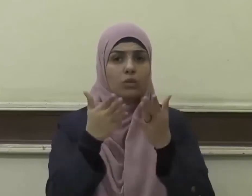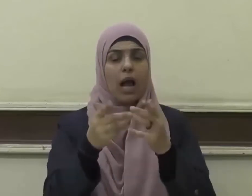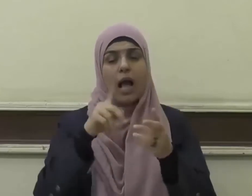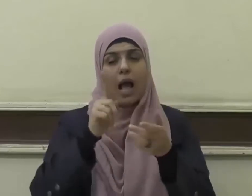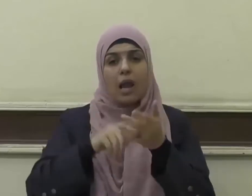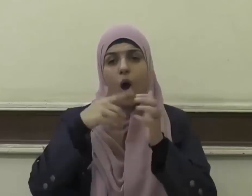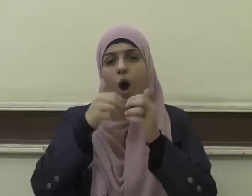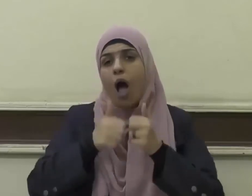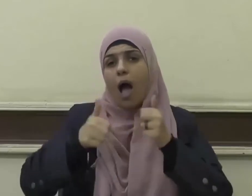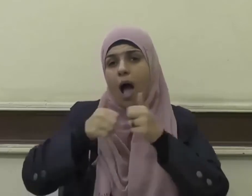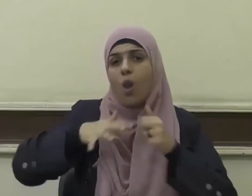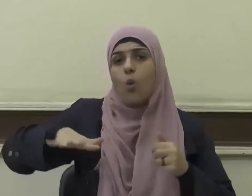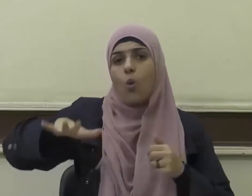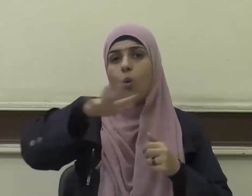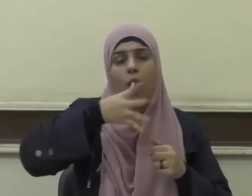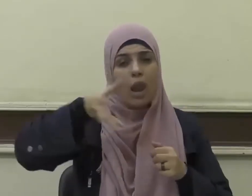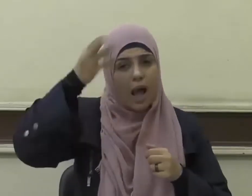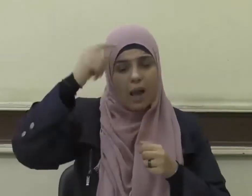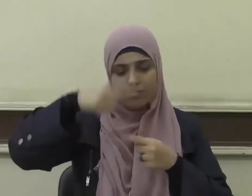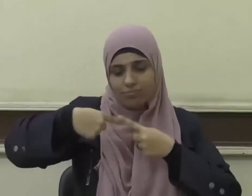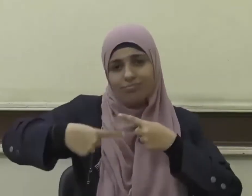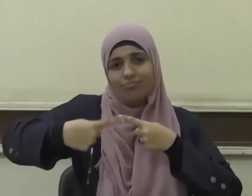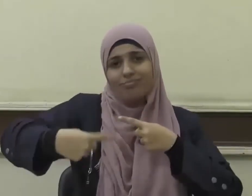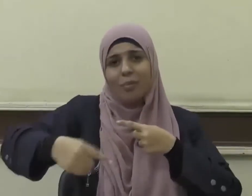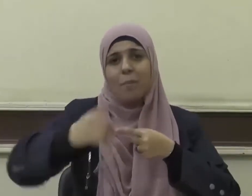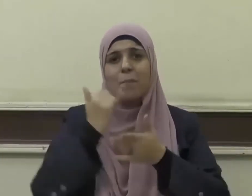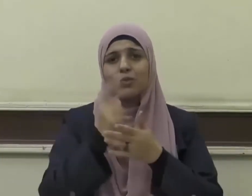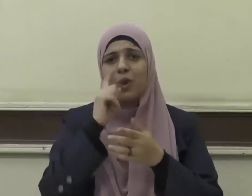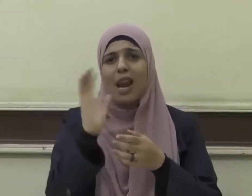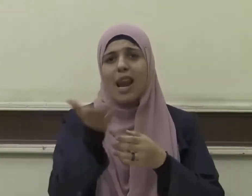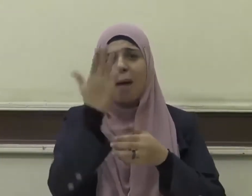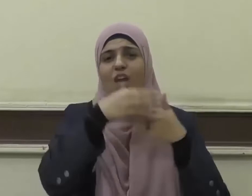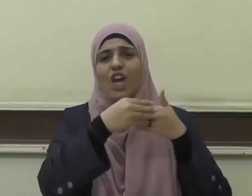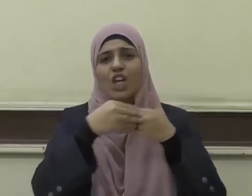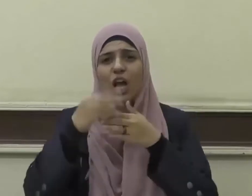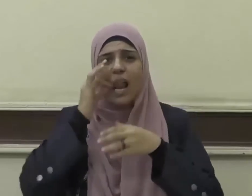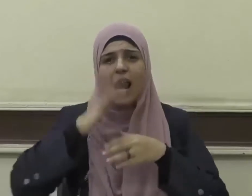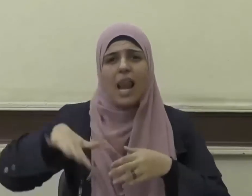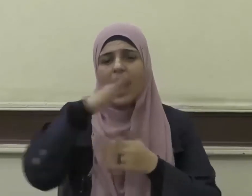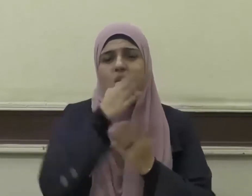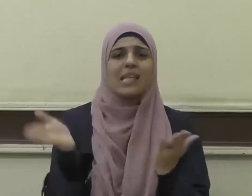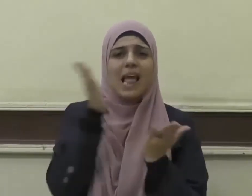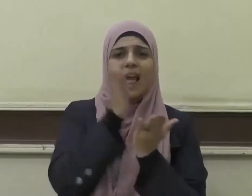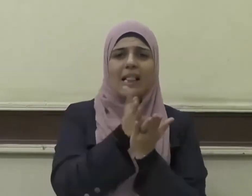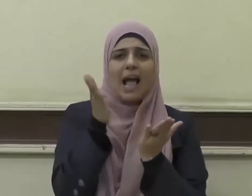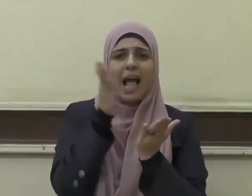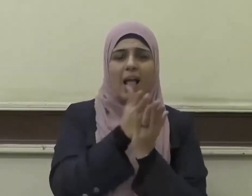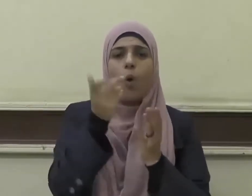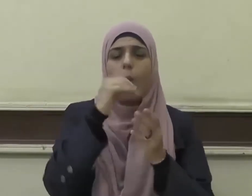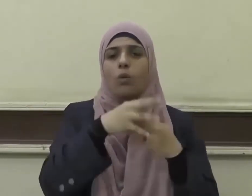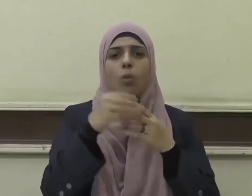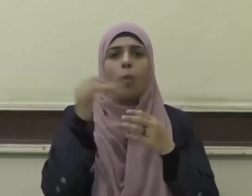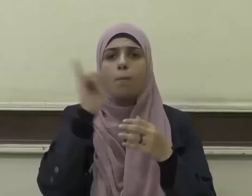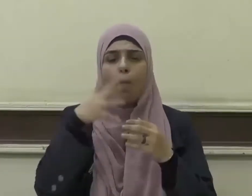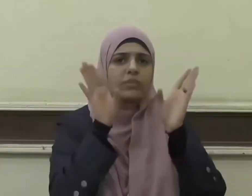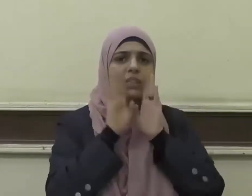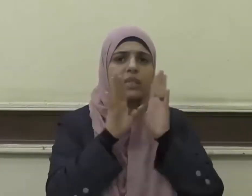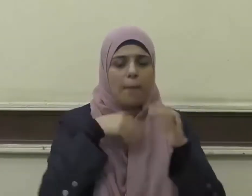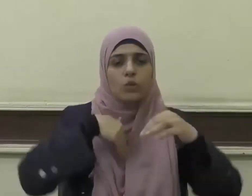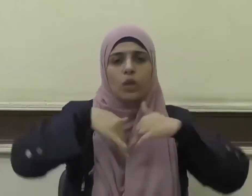العلم هم ورثة الأنبياء في إرشاد الناس وهدايتهم والأخذ بناصيتهم إلى طريق